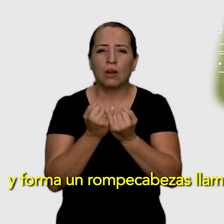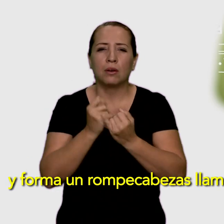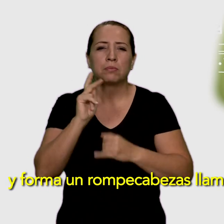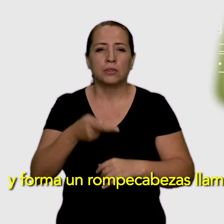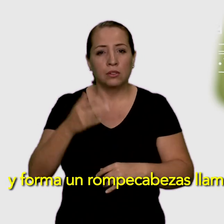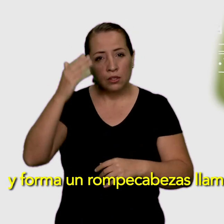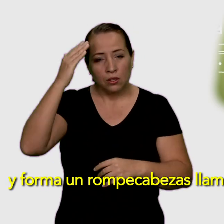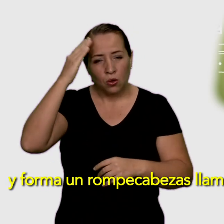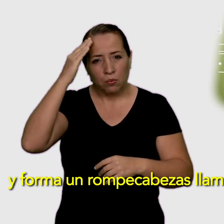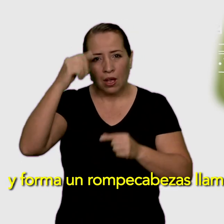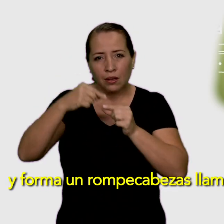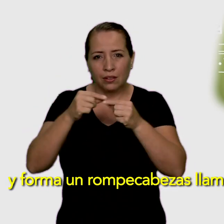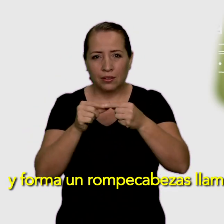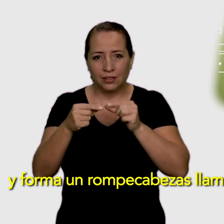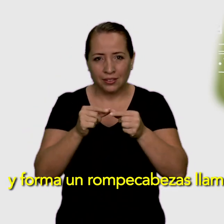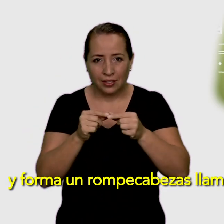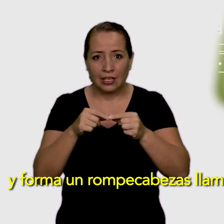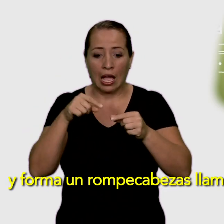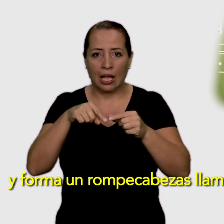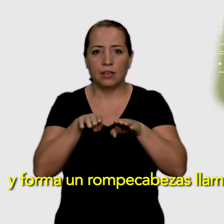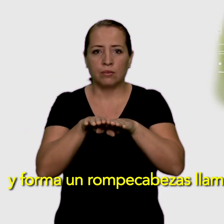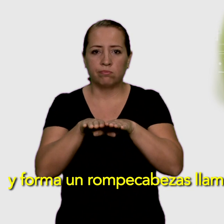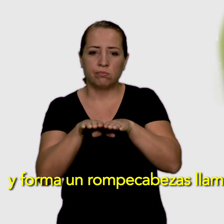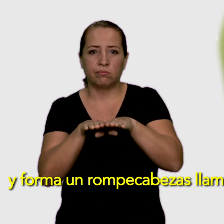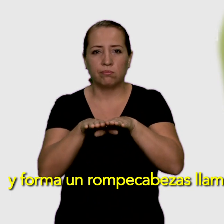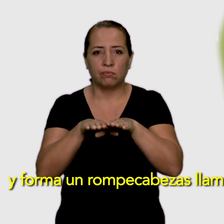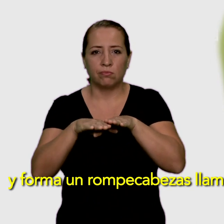rompecabezas llamado placas tectónicas.